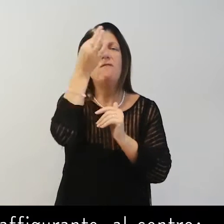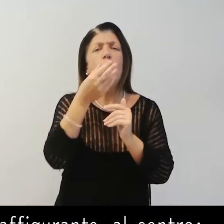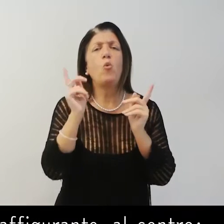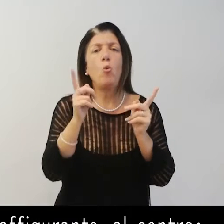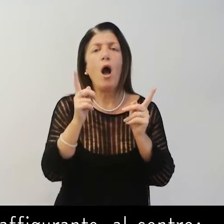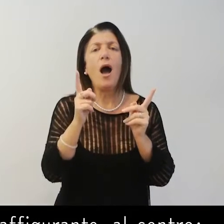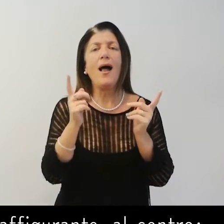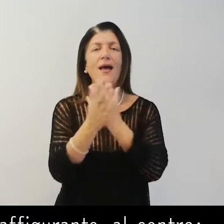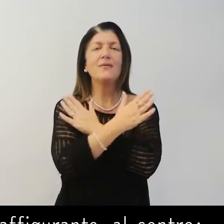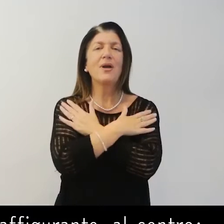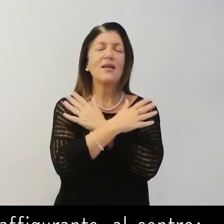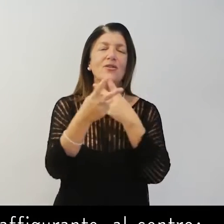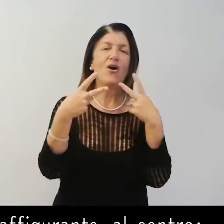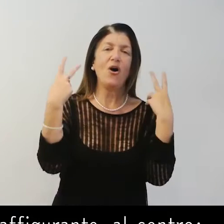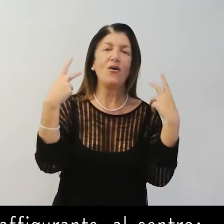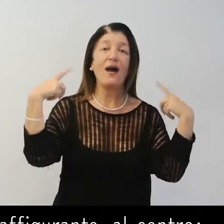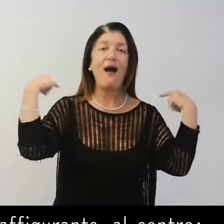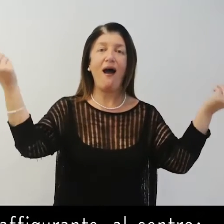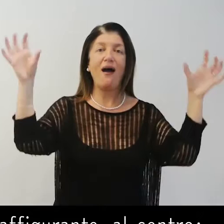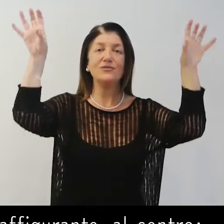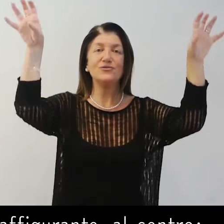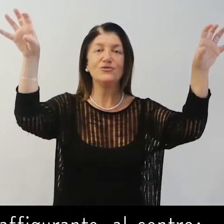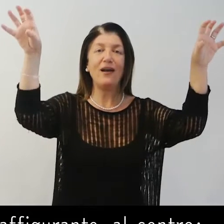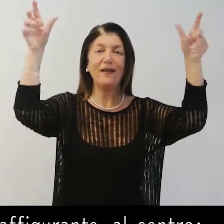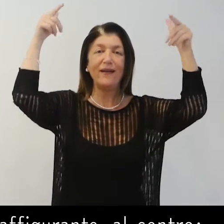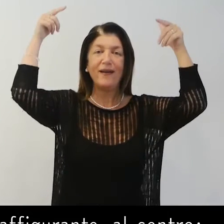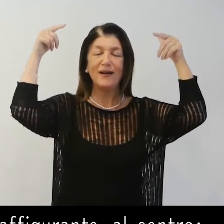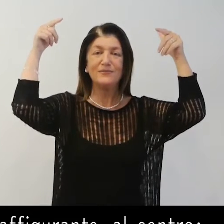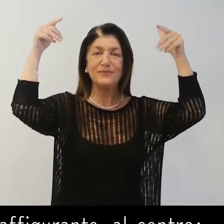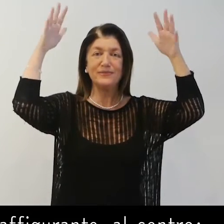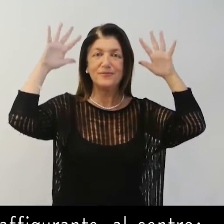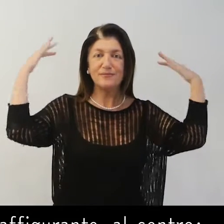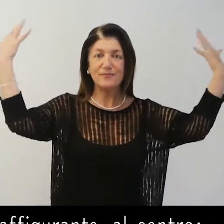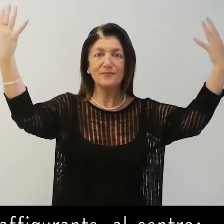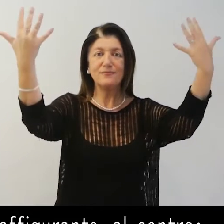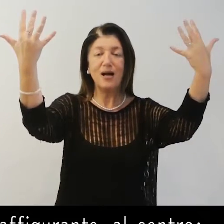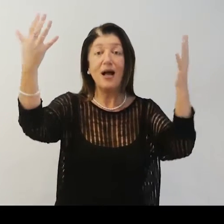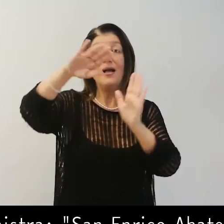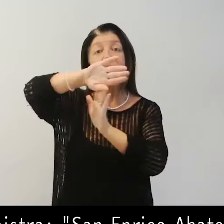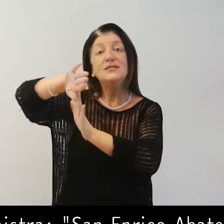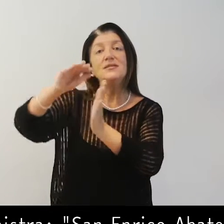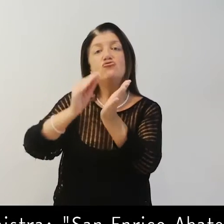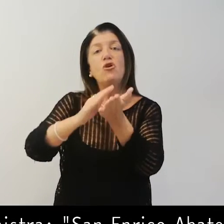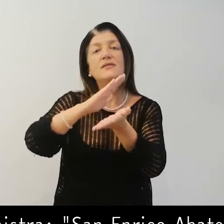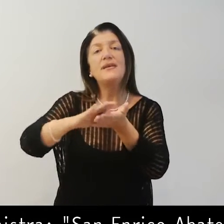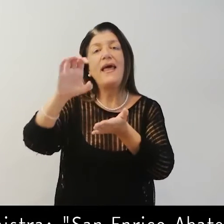Raffigurante al centro, la Vergine incoronata dagli angeli. A sinistra, San